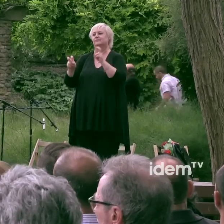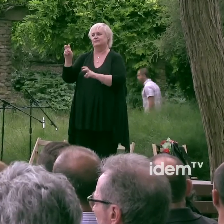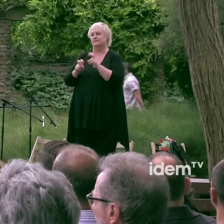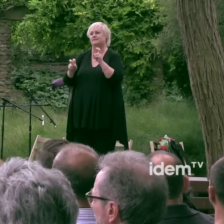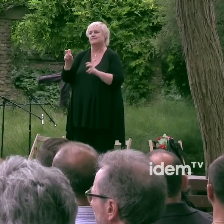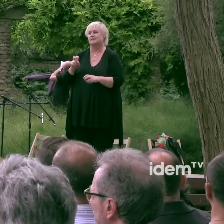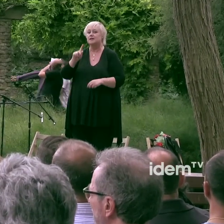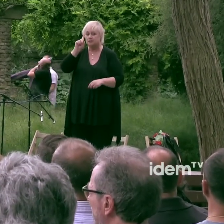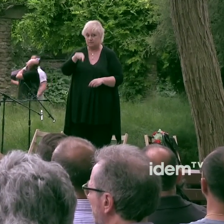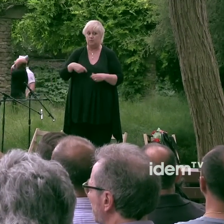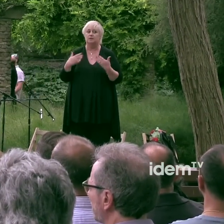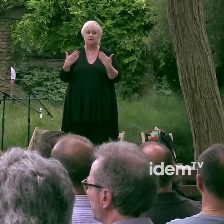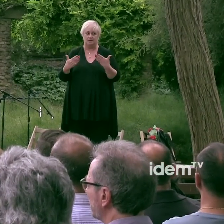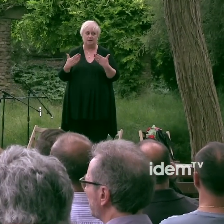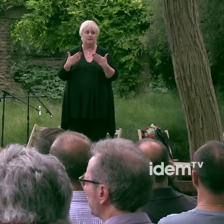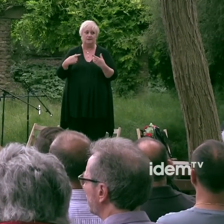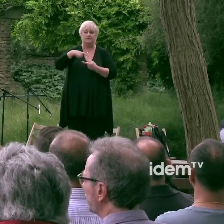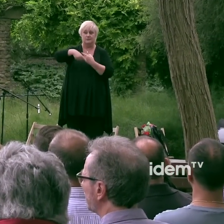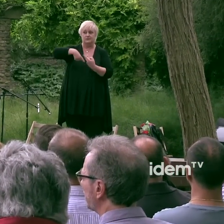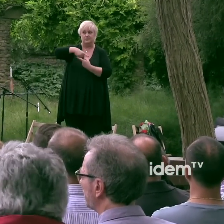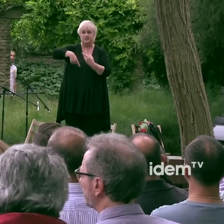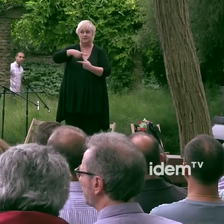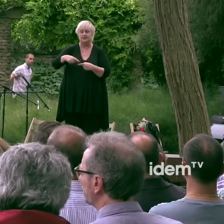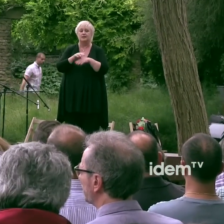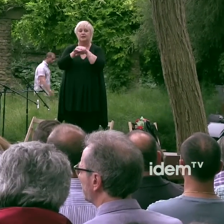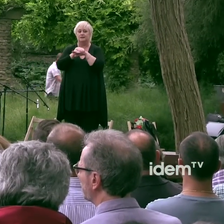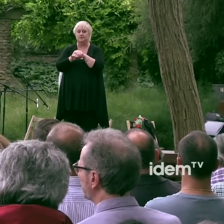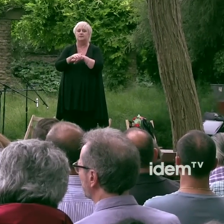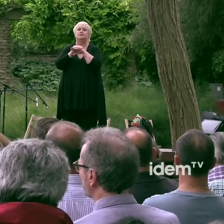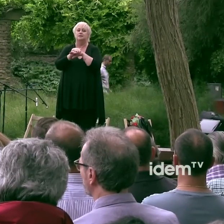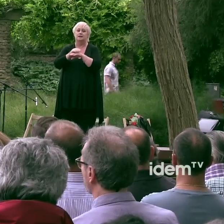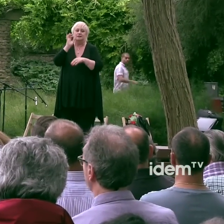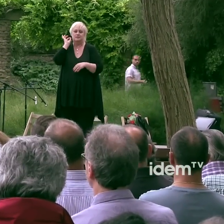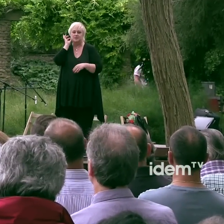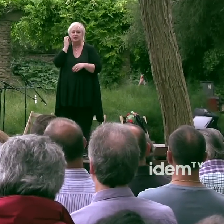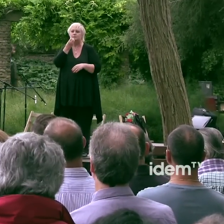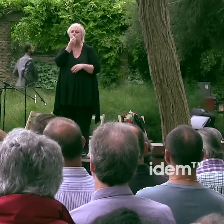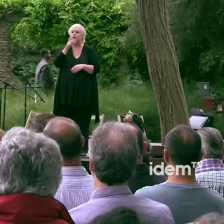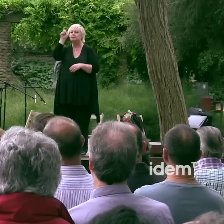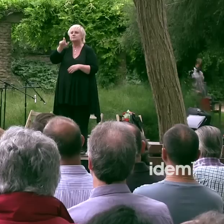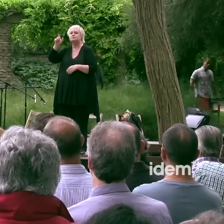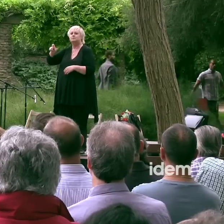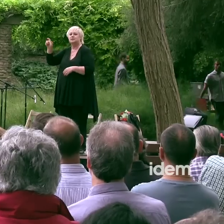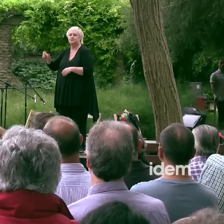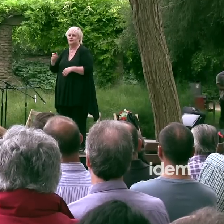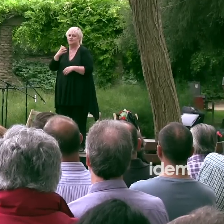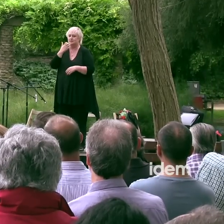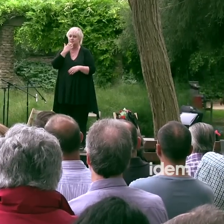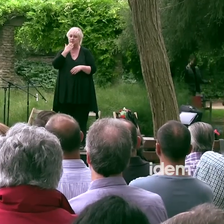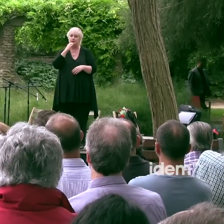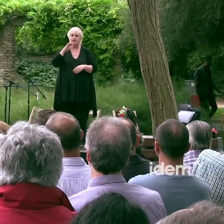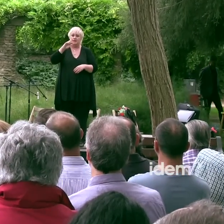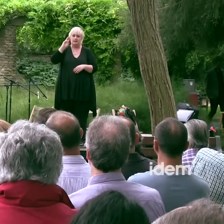també gràcies a les famílies els amics les amigues i les bones persones com la Pilar ja fa ell vídua del professor